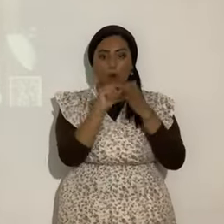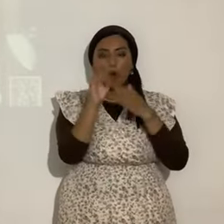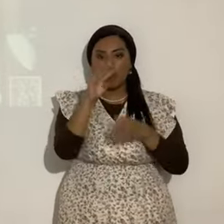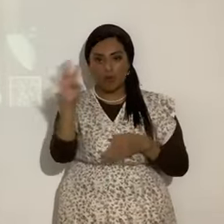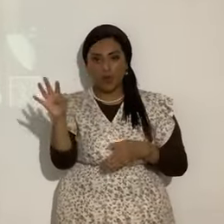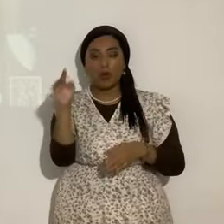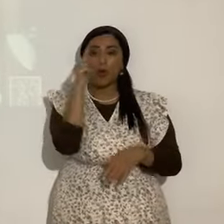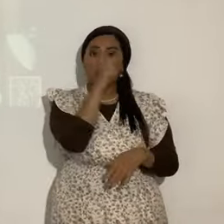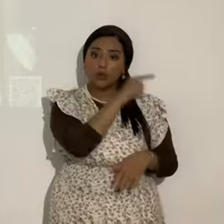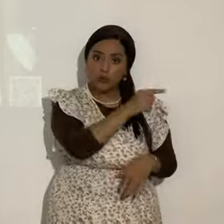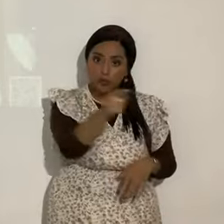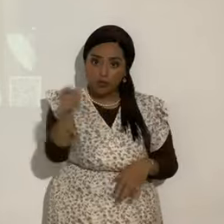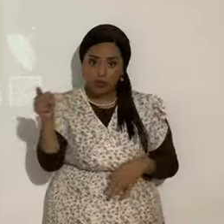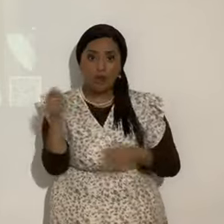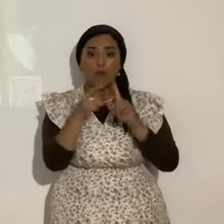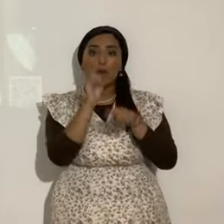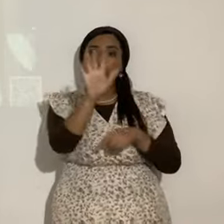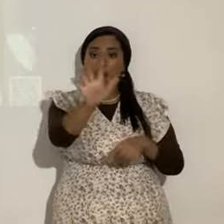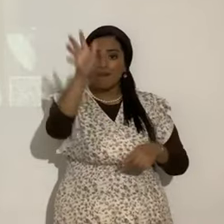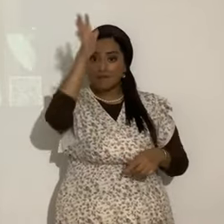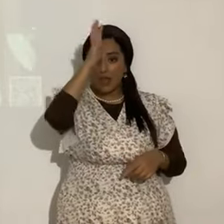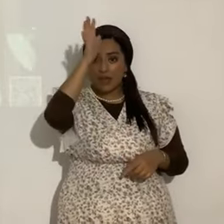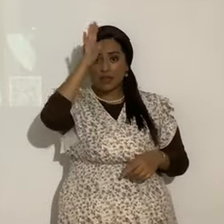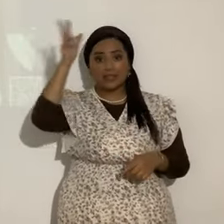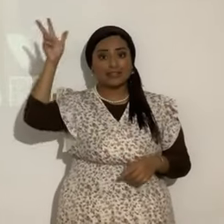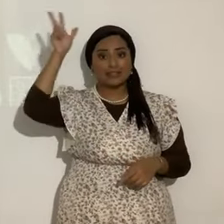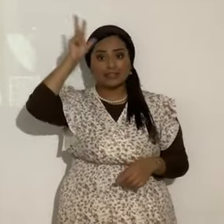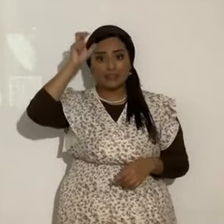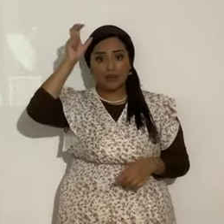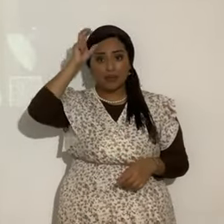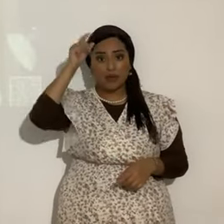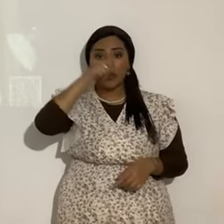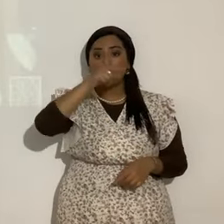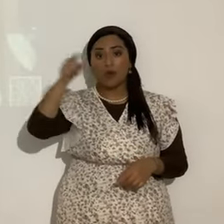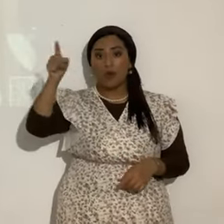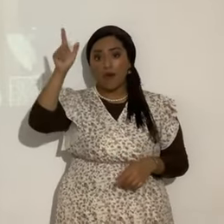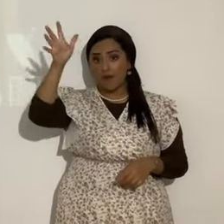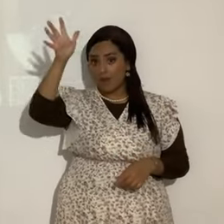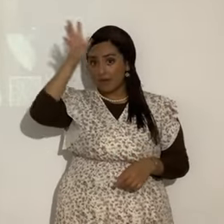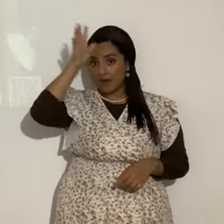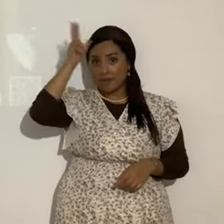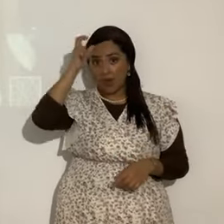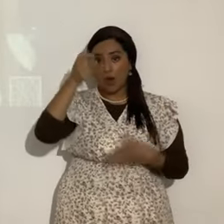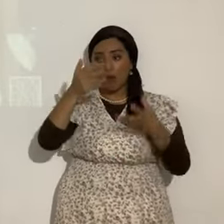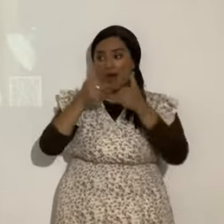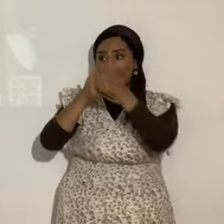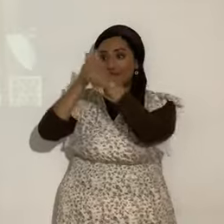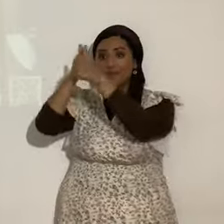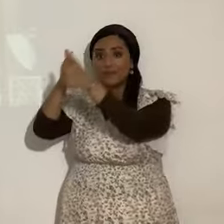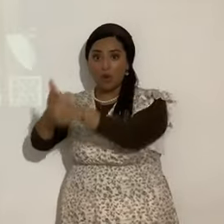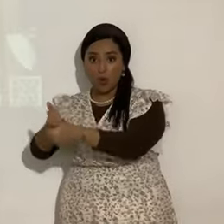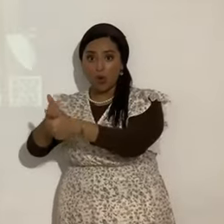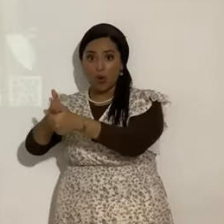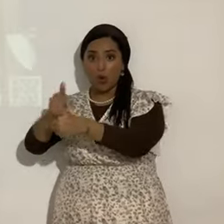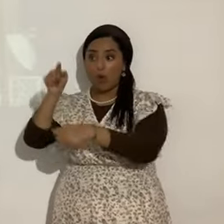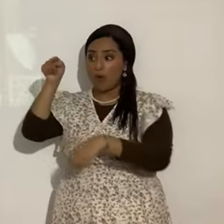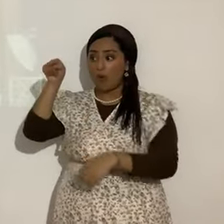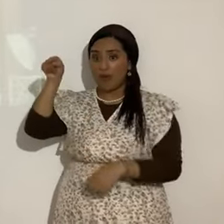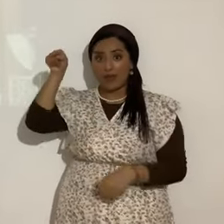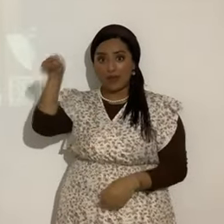vosotros sois de vuestro padre el diablo y los deseos de vuestro padre el diablo queréis hacer él ha sido homicida desde el principio